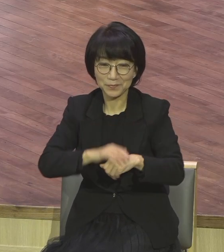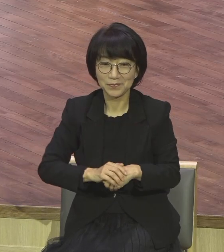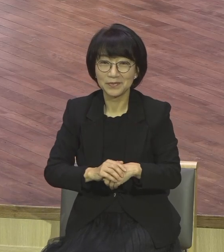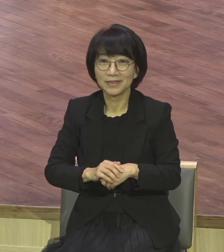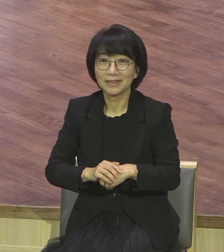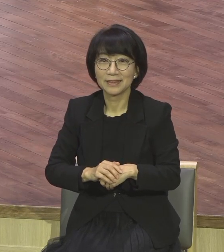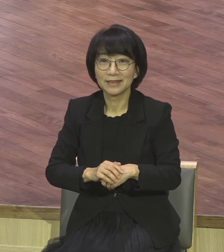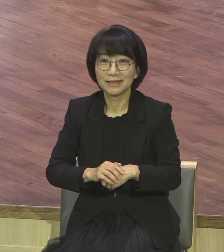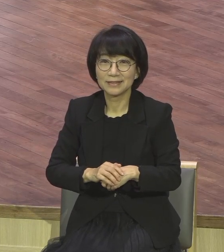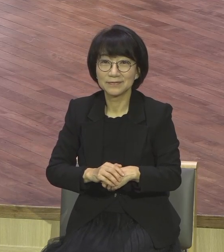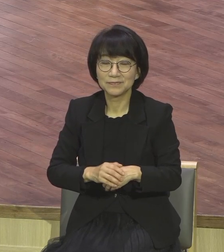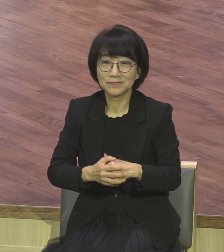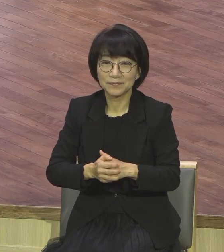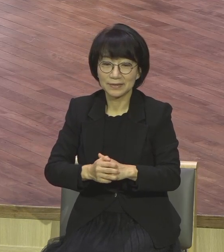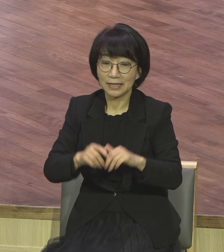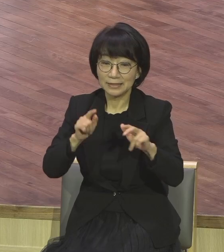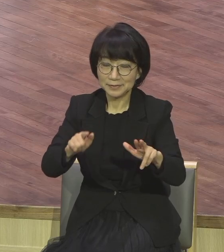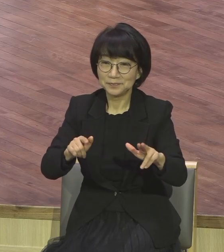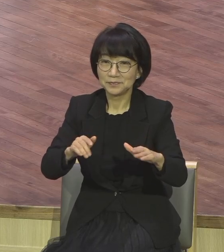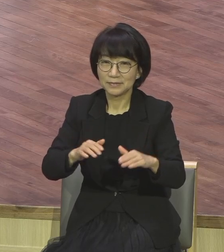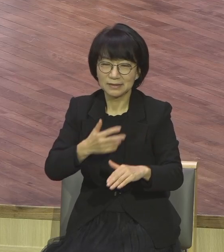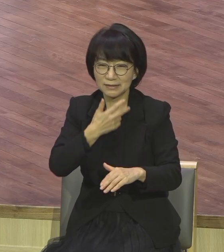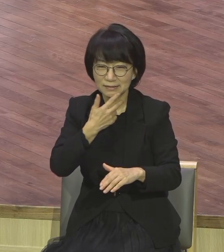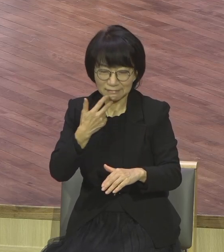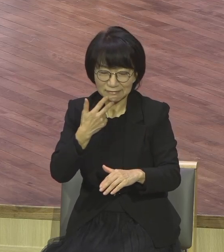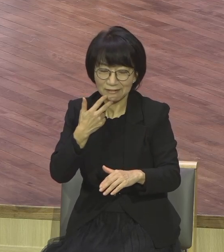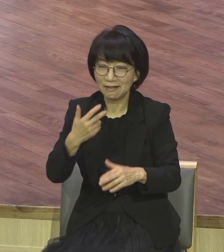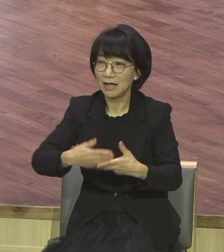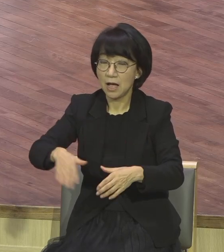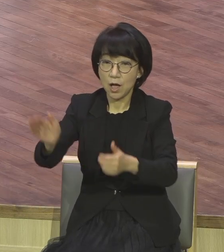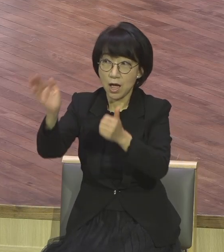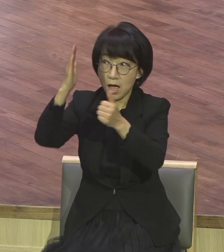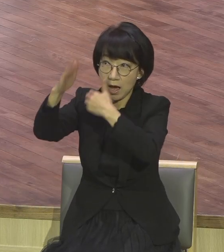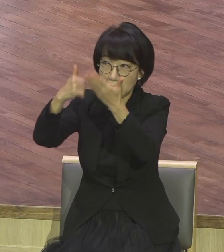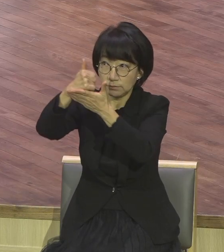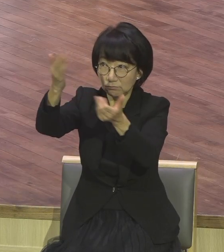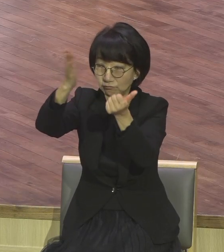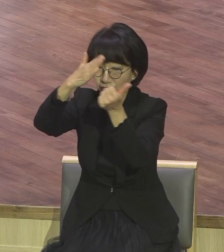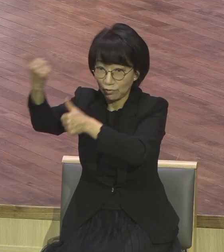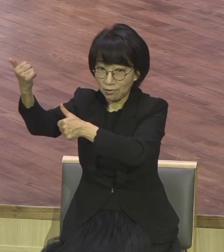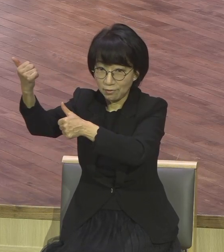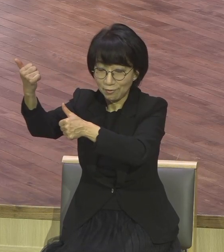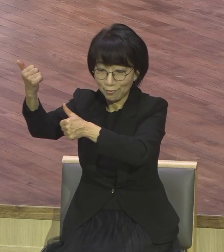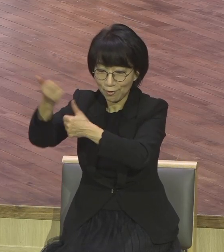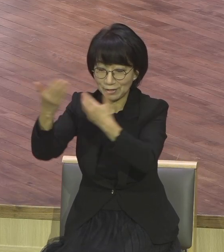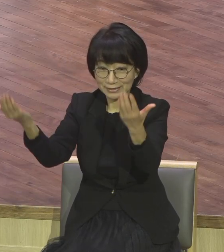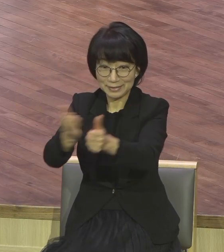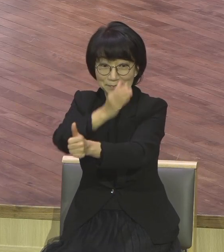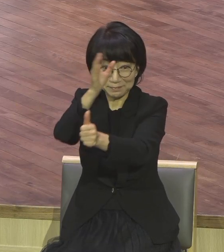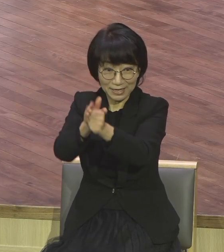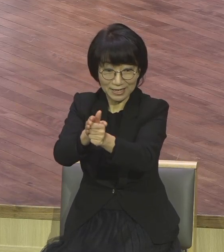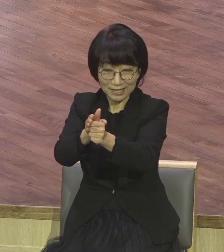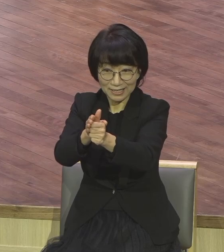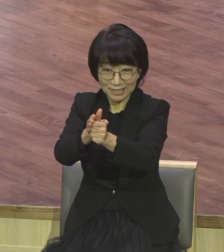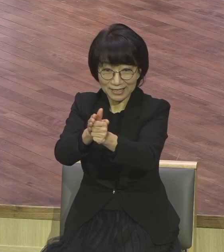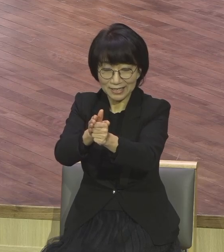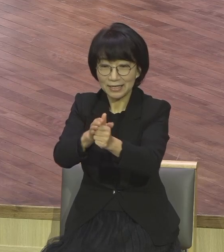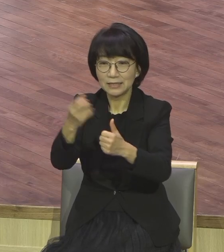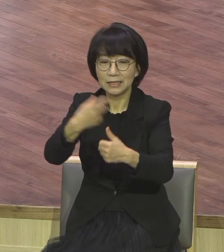콜링, 기빙, 샌딩 그래요. 그래서 이게 무슨 말입니까? 정리하면 부르시고 권능을